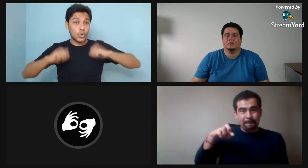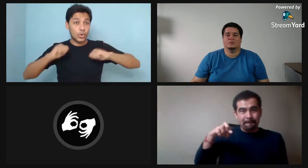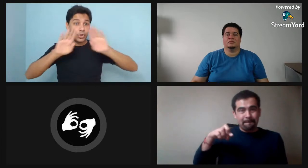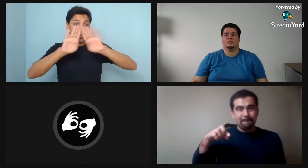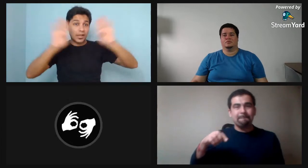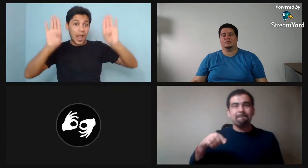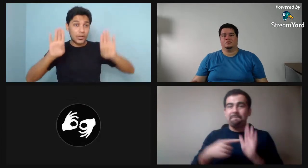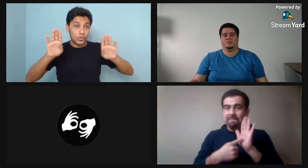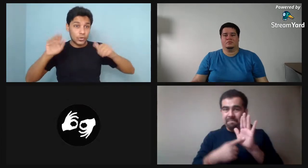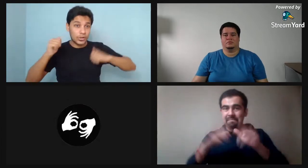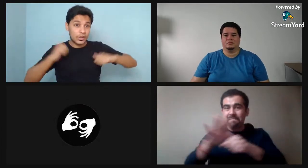pequeño.